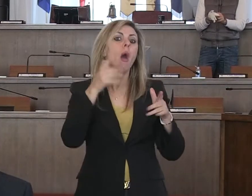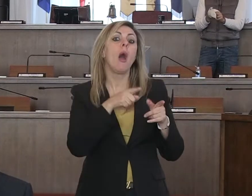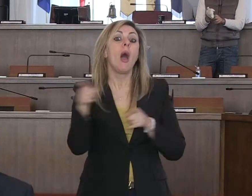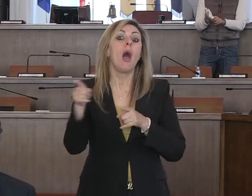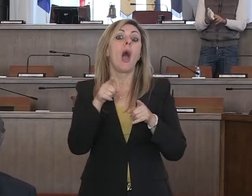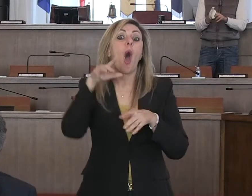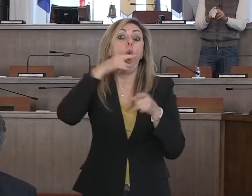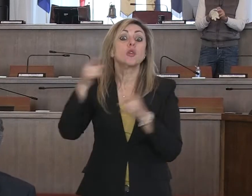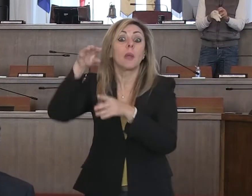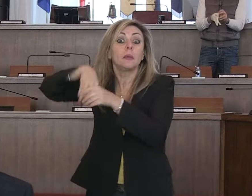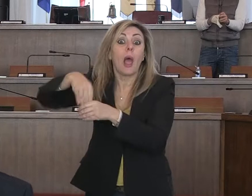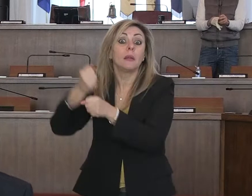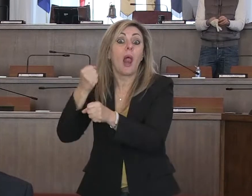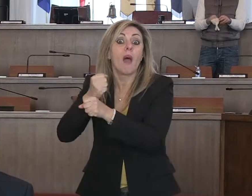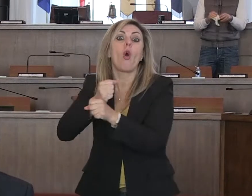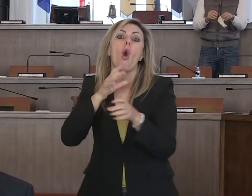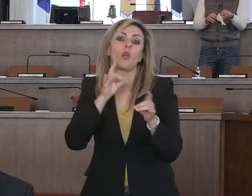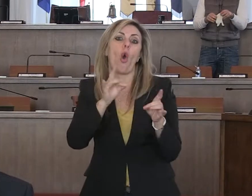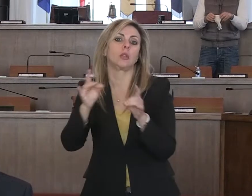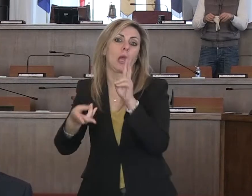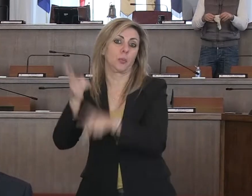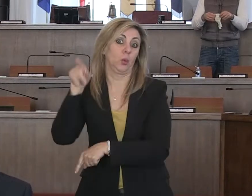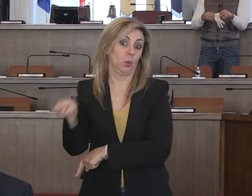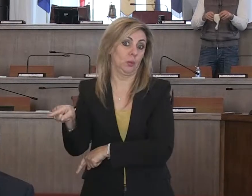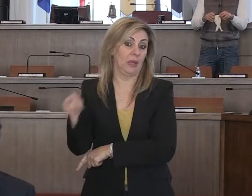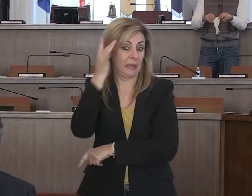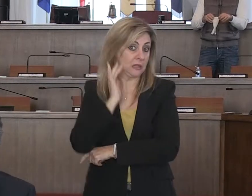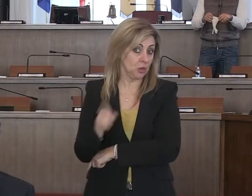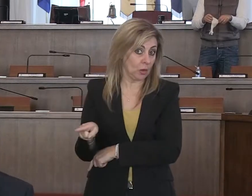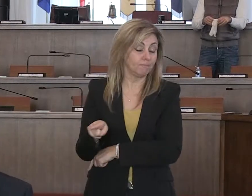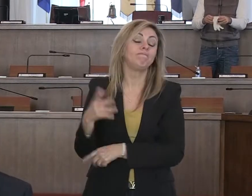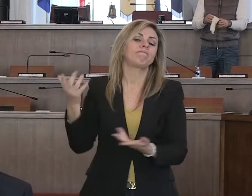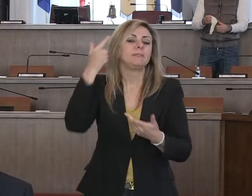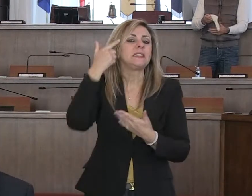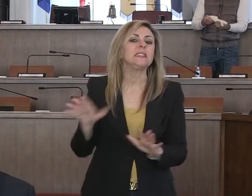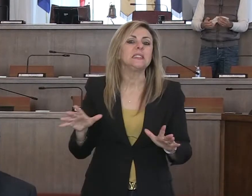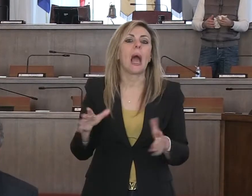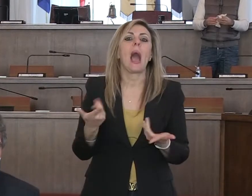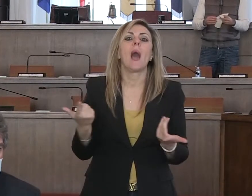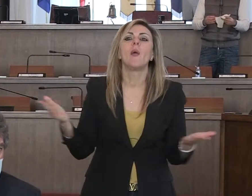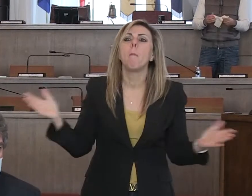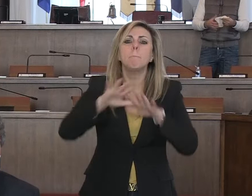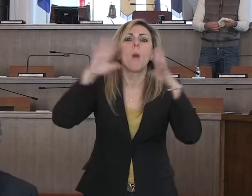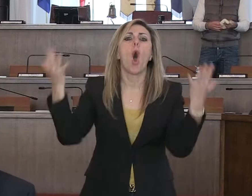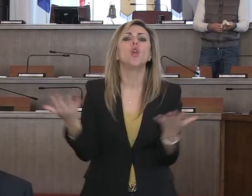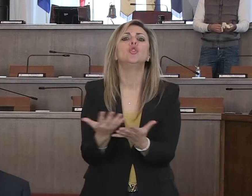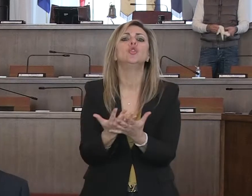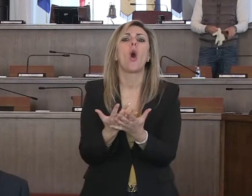Però, come sapete, i dispositivi di protezione individuale scarseggiano in tutto il mondo.